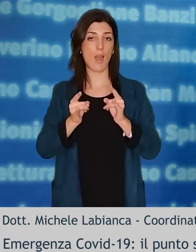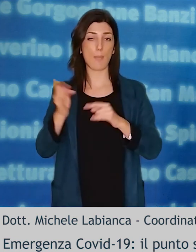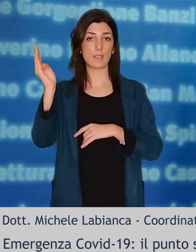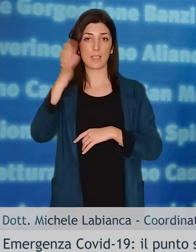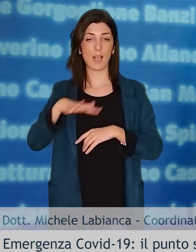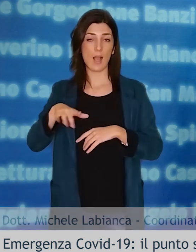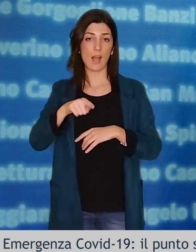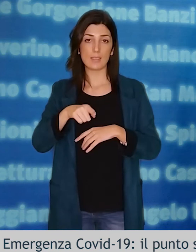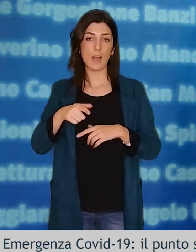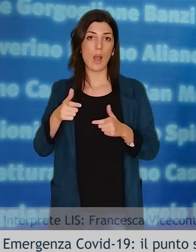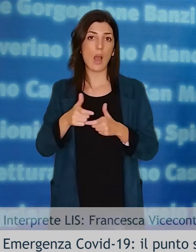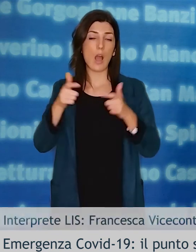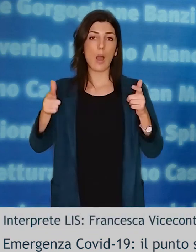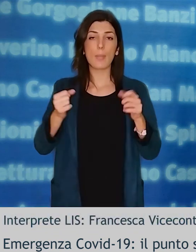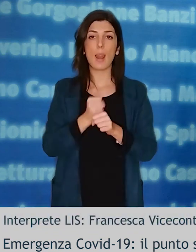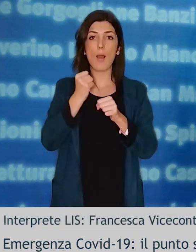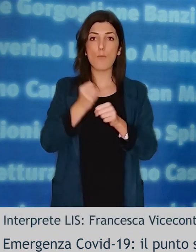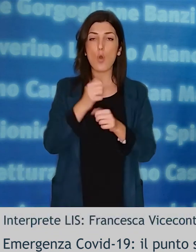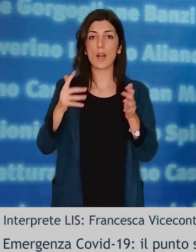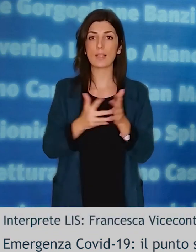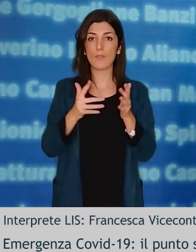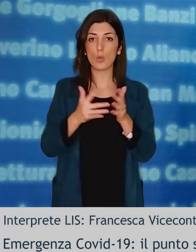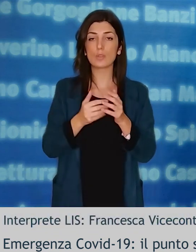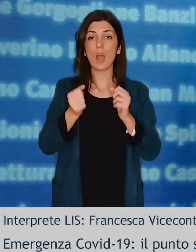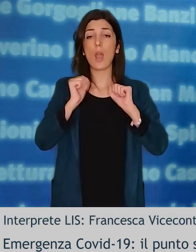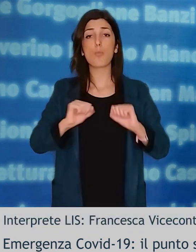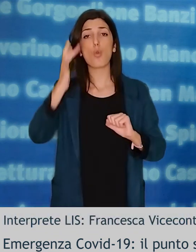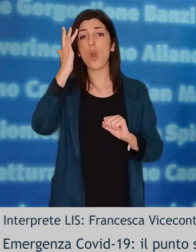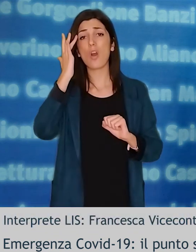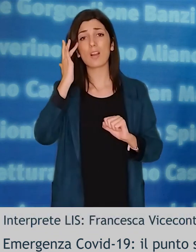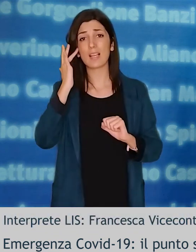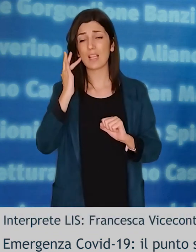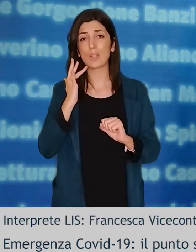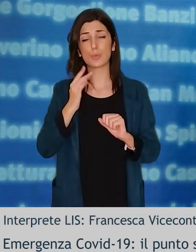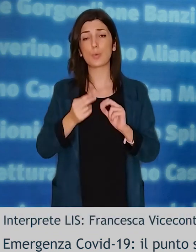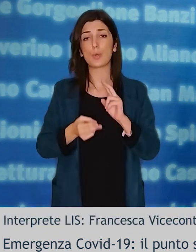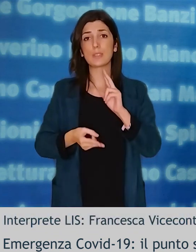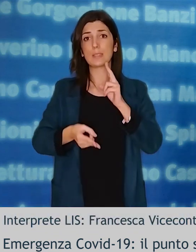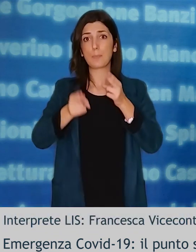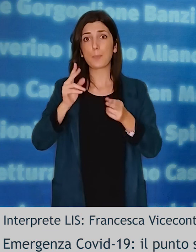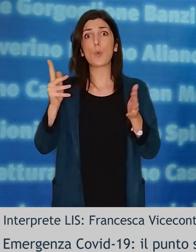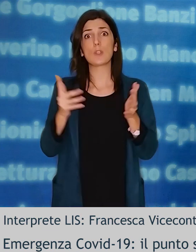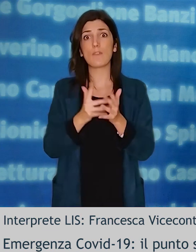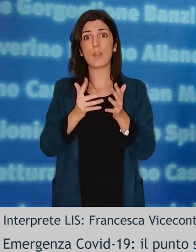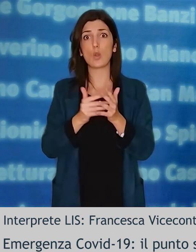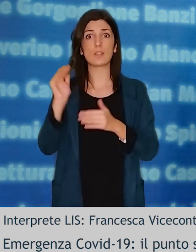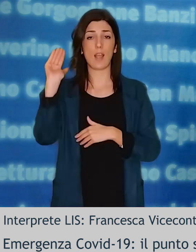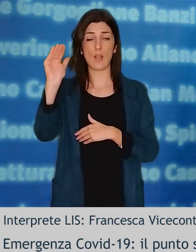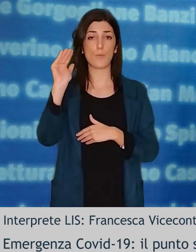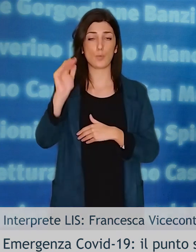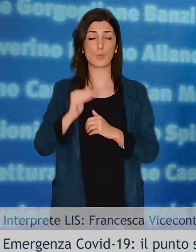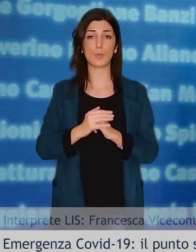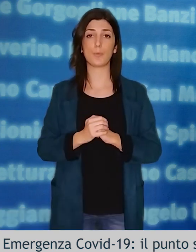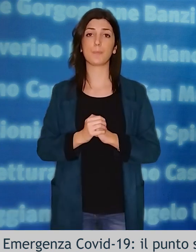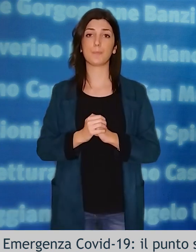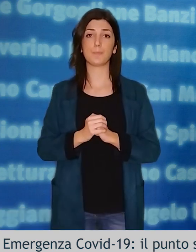rendere insufficienti gli interventi del sistema sanitario a fronte dell'aumento incontrollato dell'infezione e dei conseguenti casi